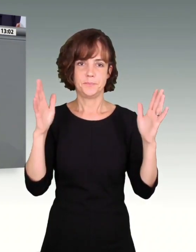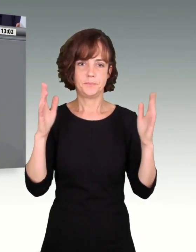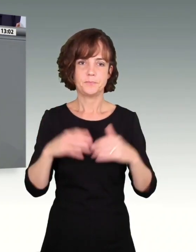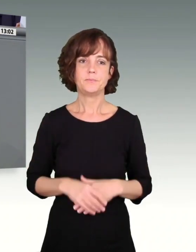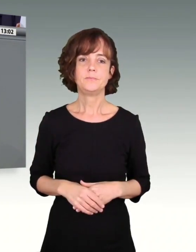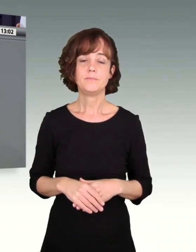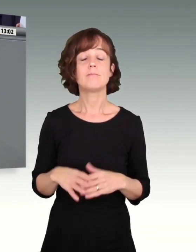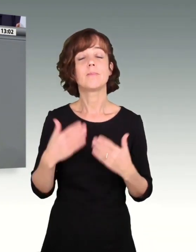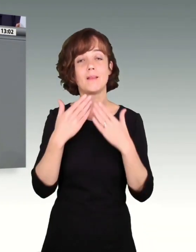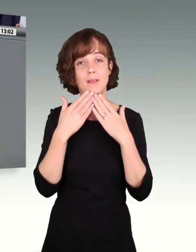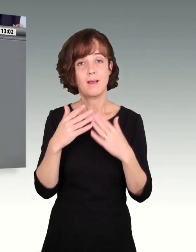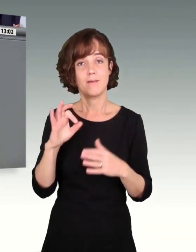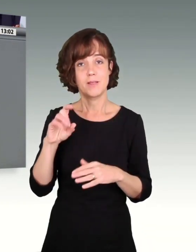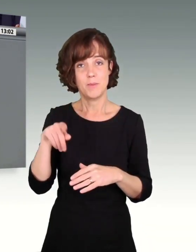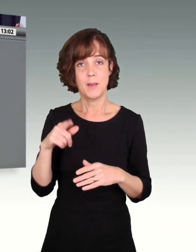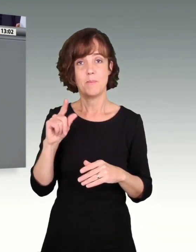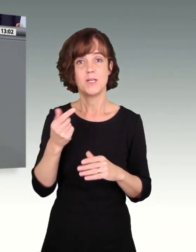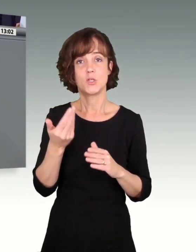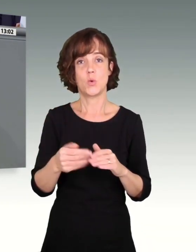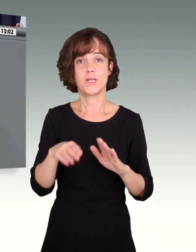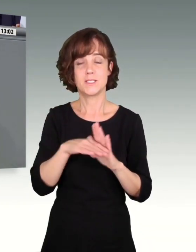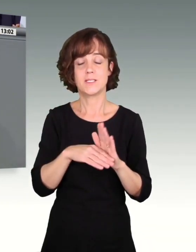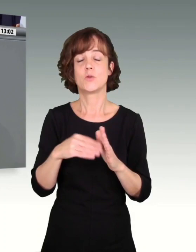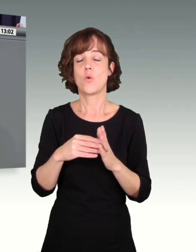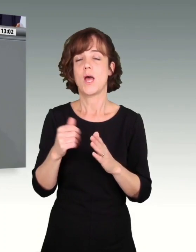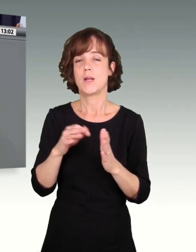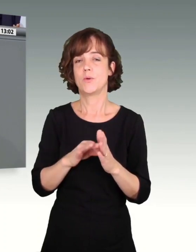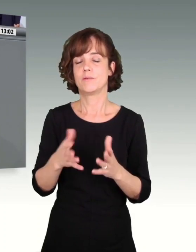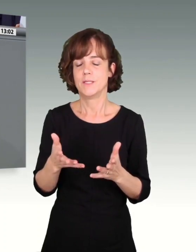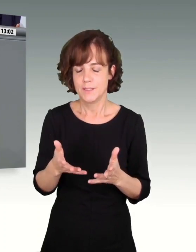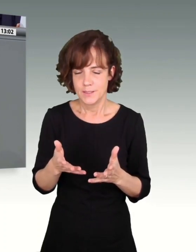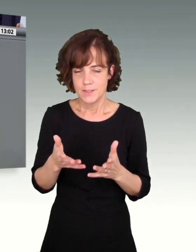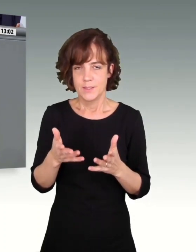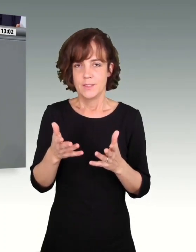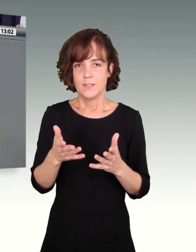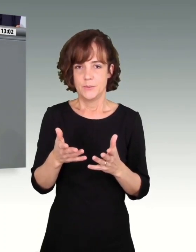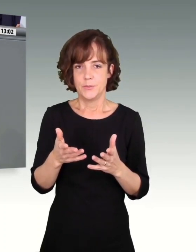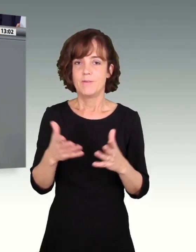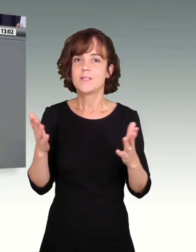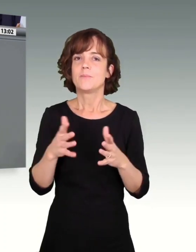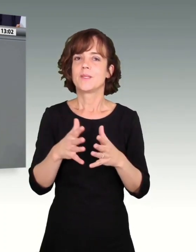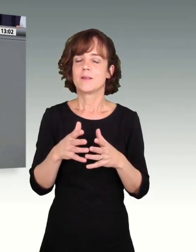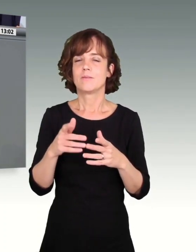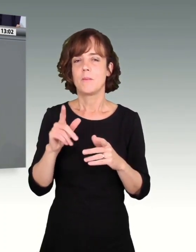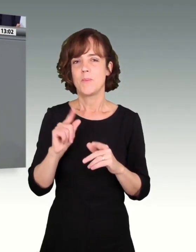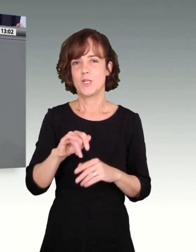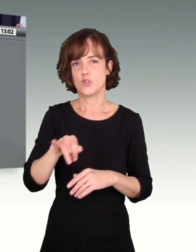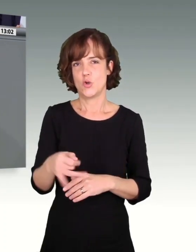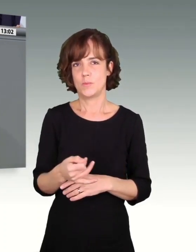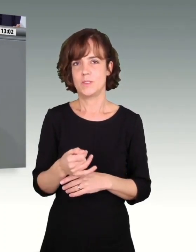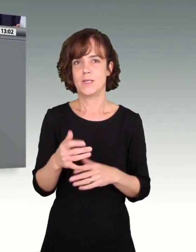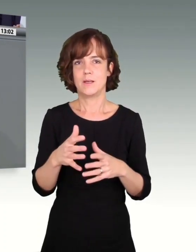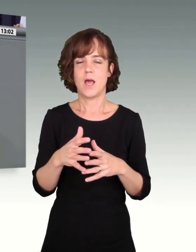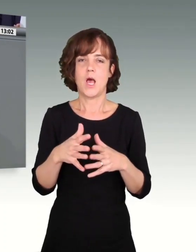Dank der FDP gibt es im Mindestlohngesetz allerdings eine weitere Kröte, die Ausweitung der geringfügigen Beschäftigung der Minijobs. Die